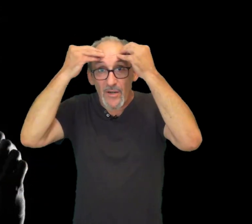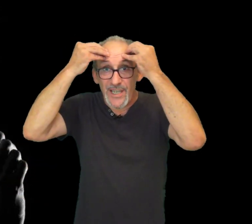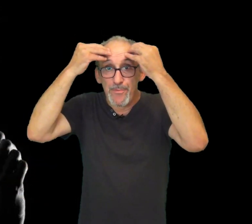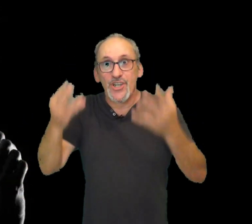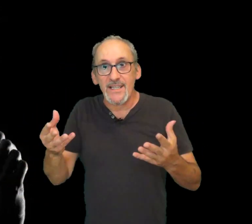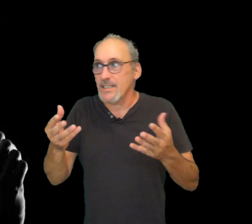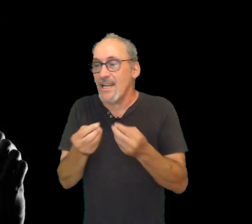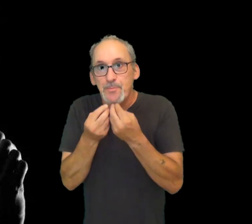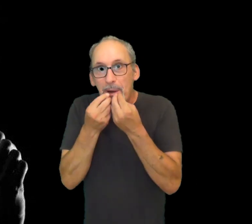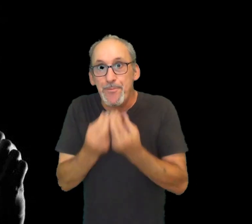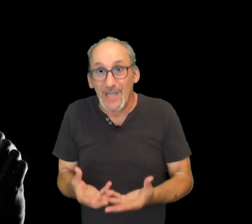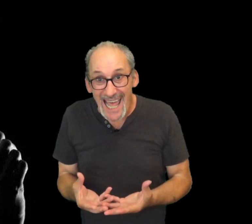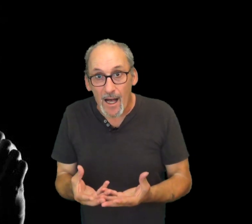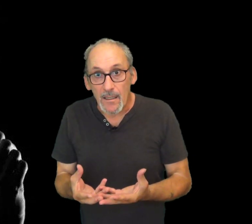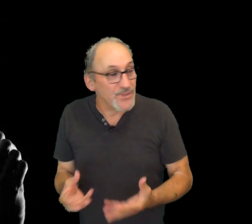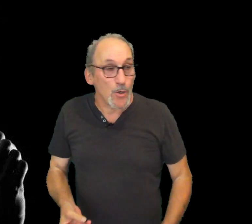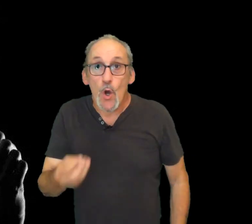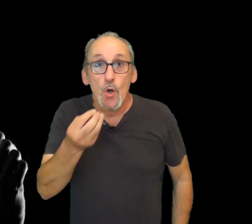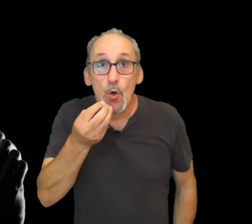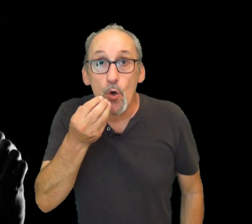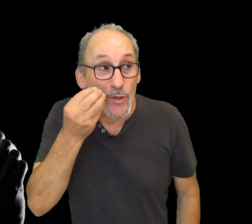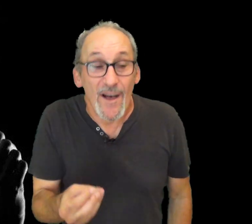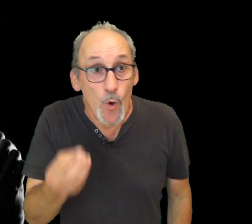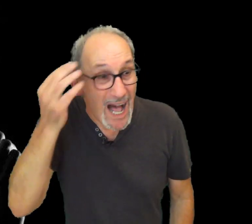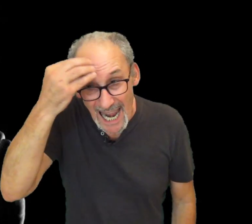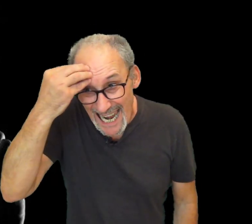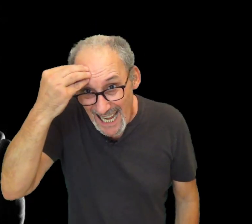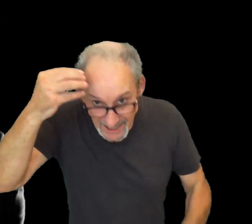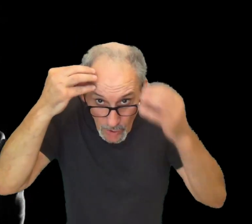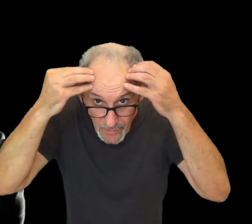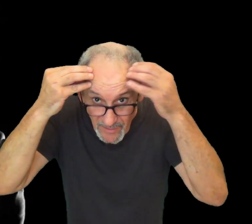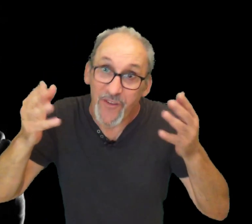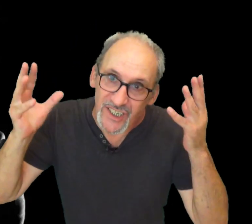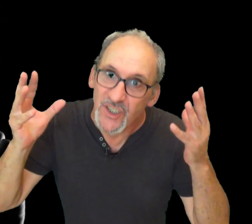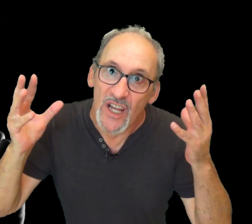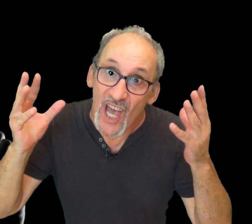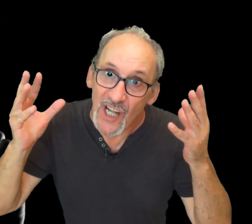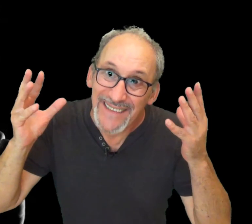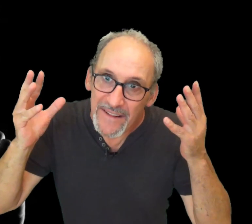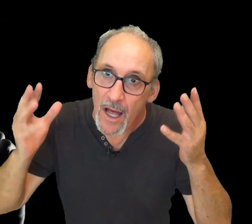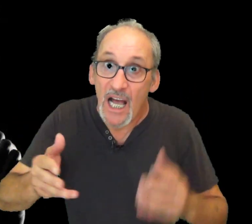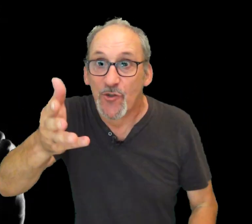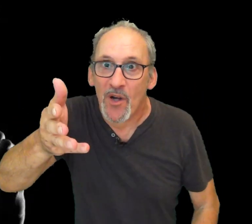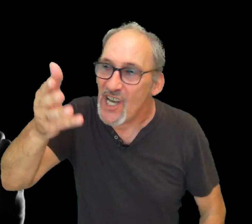vous êtes bouché. Putain, je ne pas être plus clair. Putain, le cerveau. Là, ce que vous avez. Enfin, si vous en avez un dans la tête, à se demander.